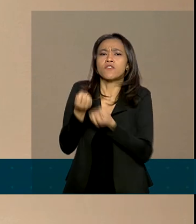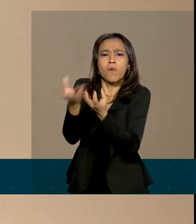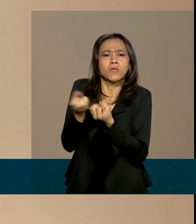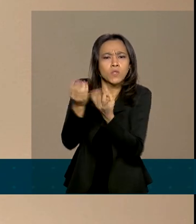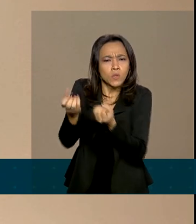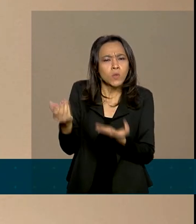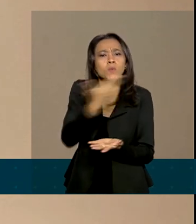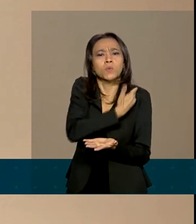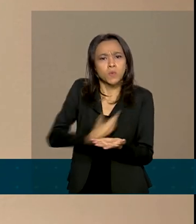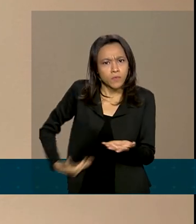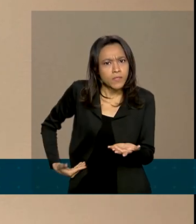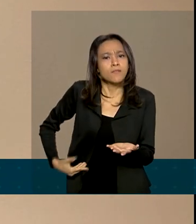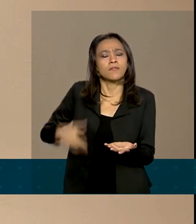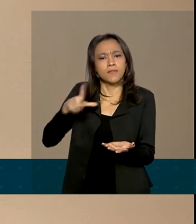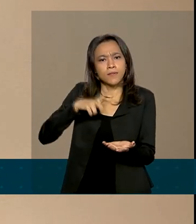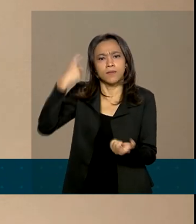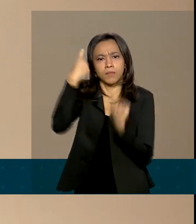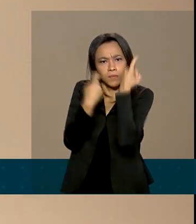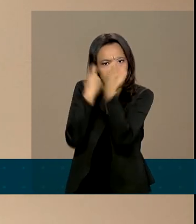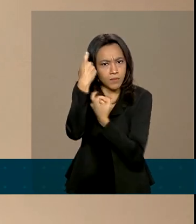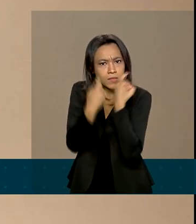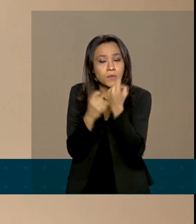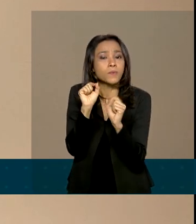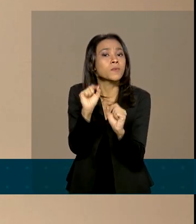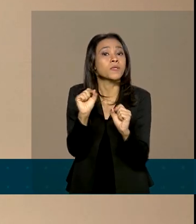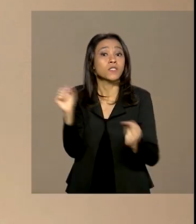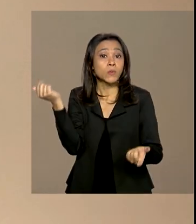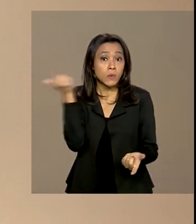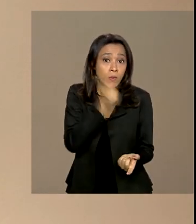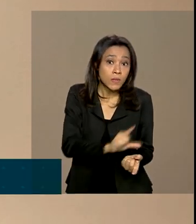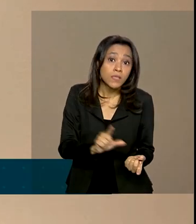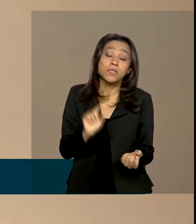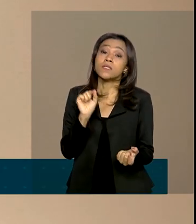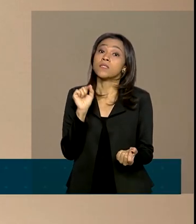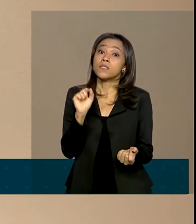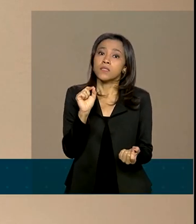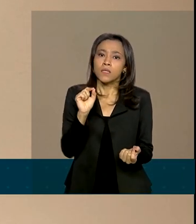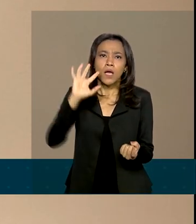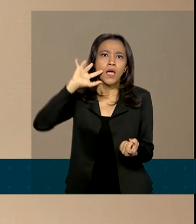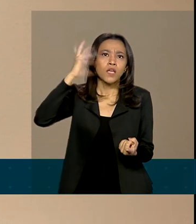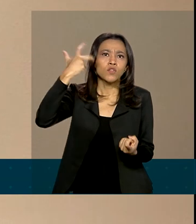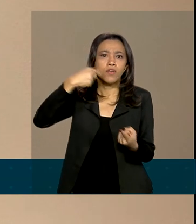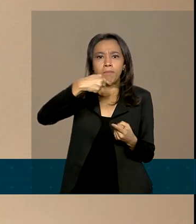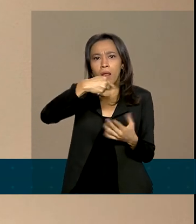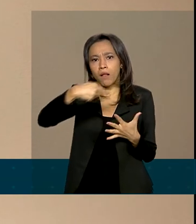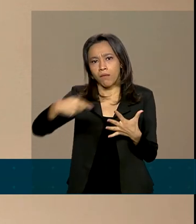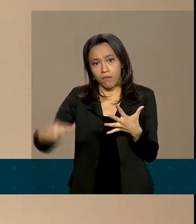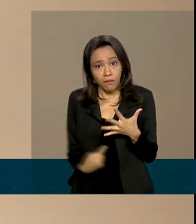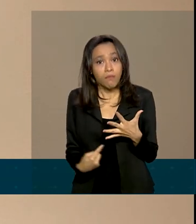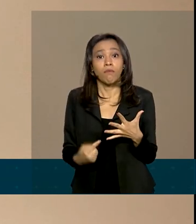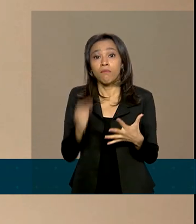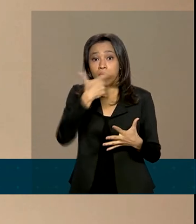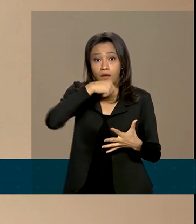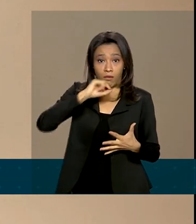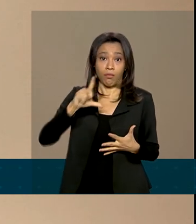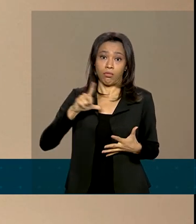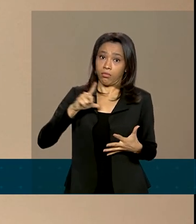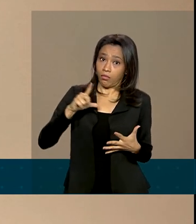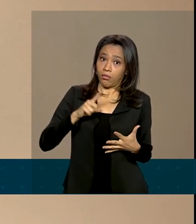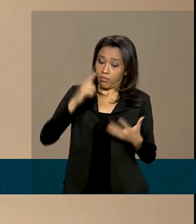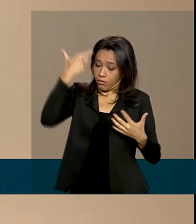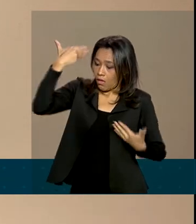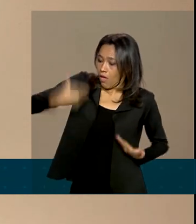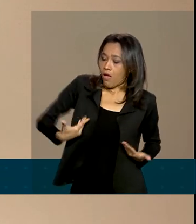tenham uma preocupação de conseguir construir soluções diferentes para quem é extremamente